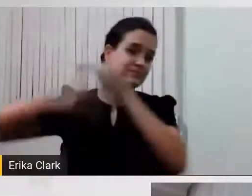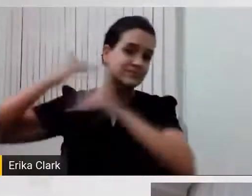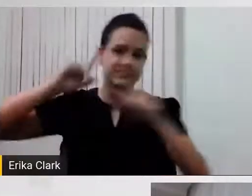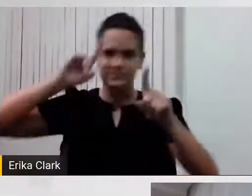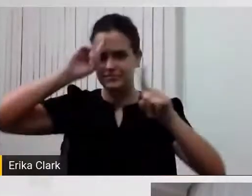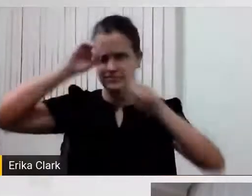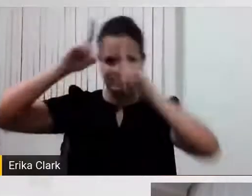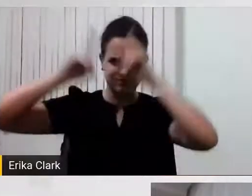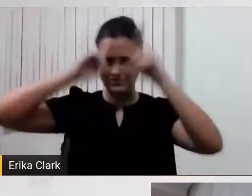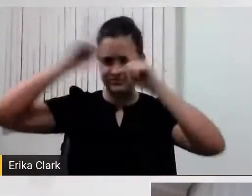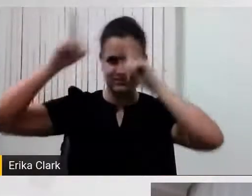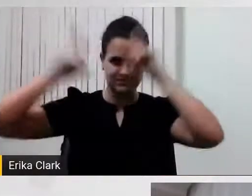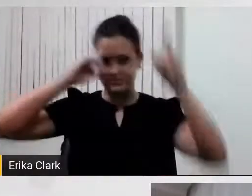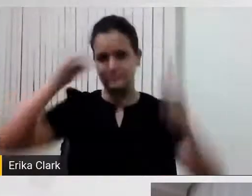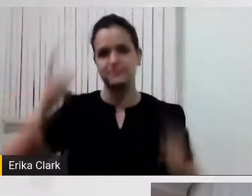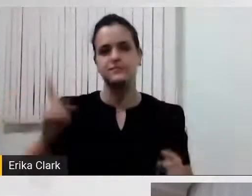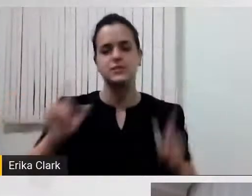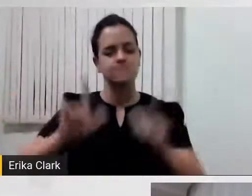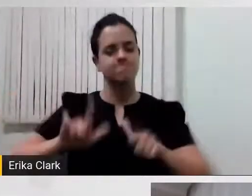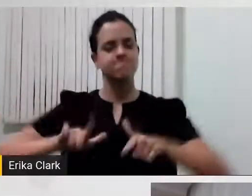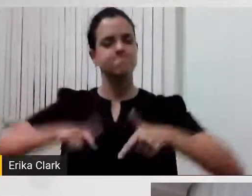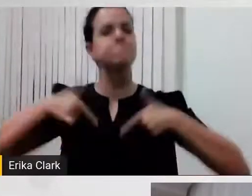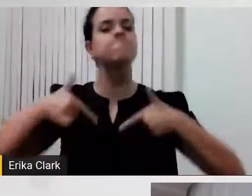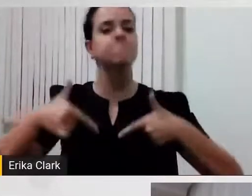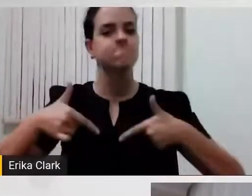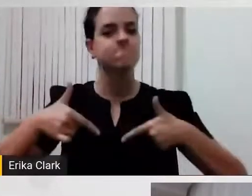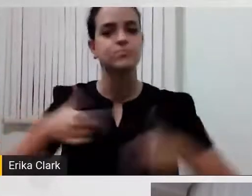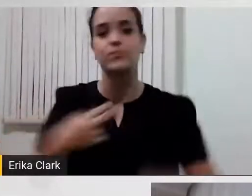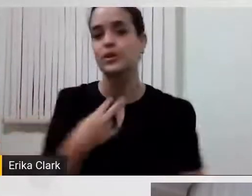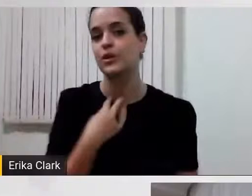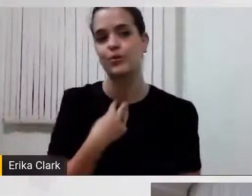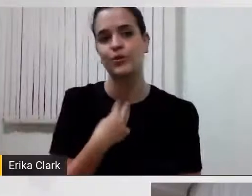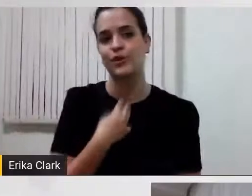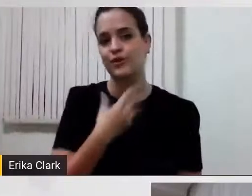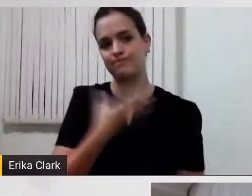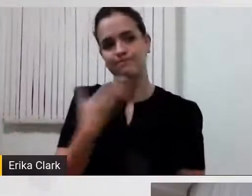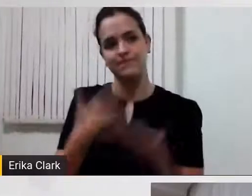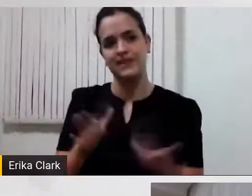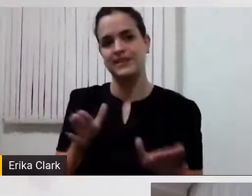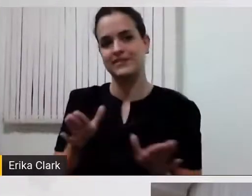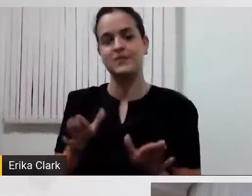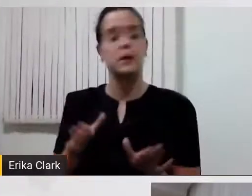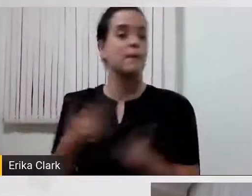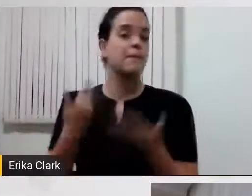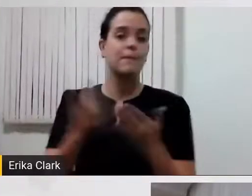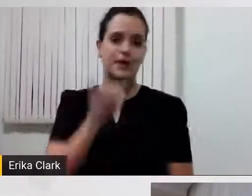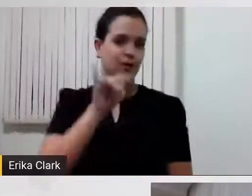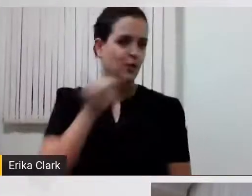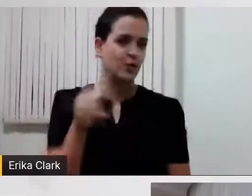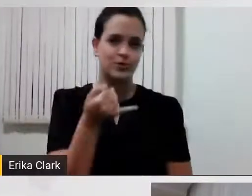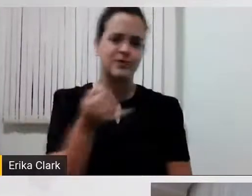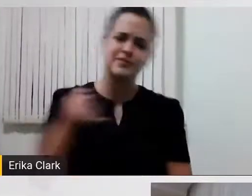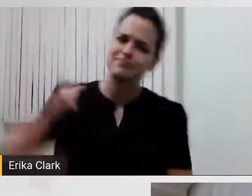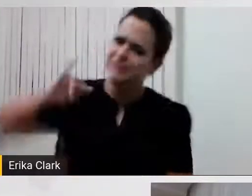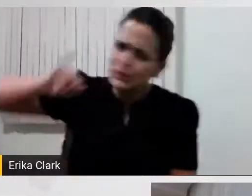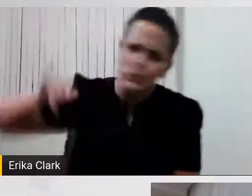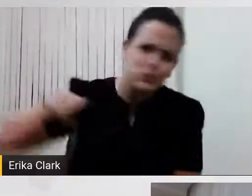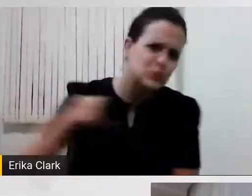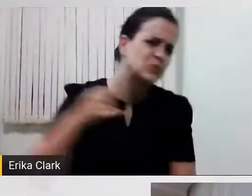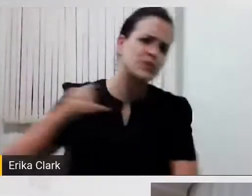essa ousadia, e nós não podemos deixar de aproveitar todas as oportunidades para justamente começar a